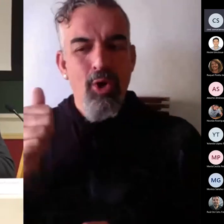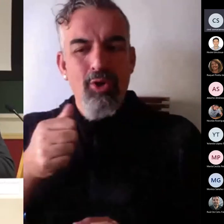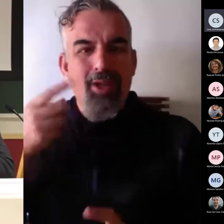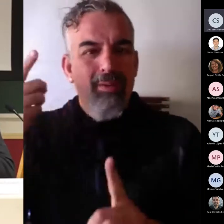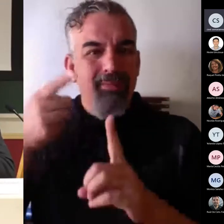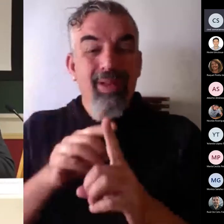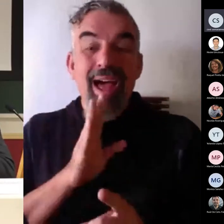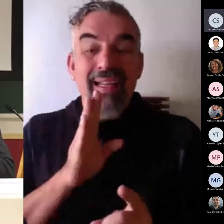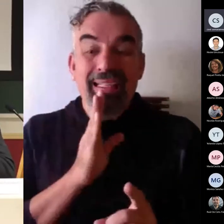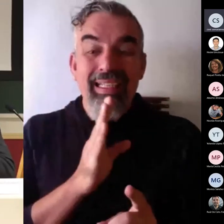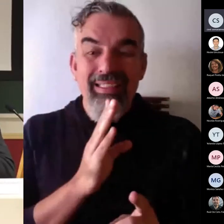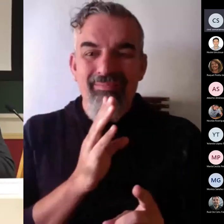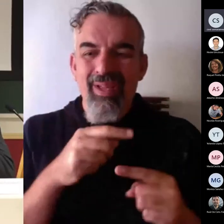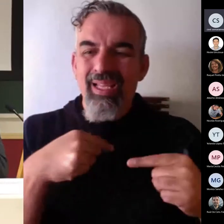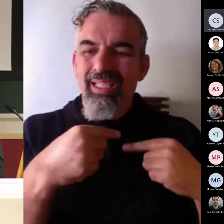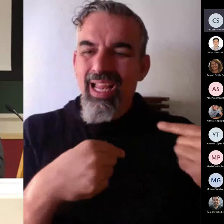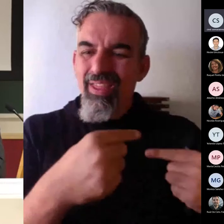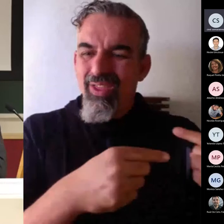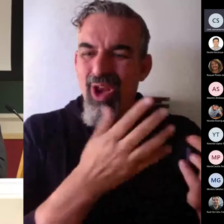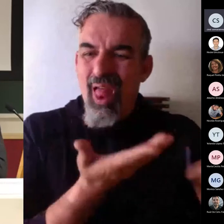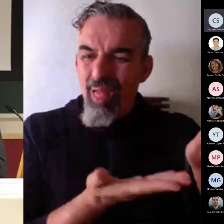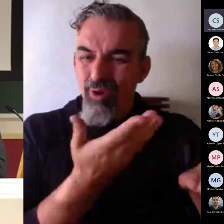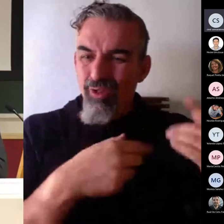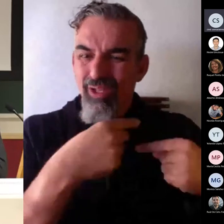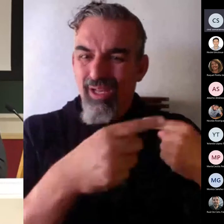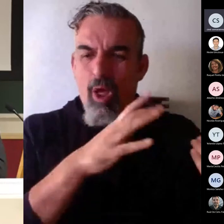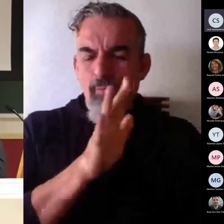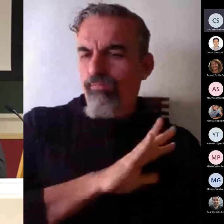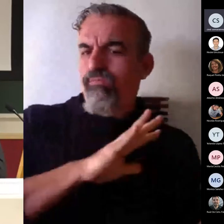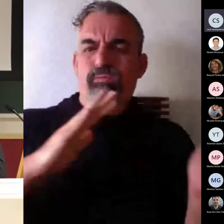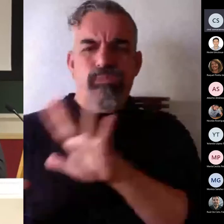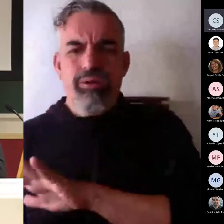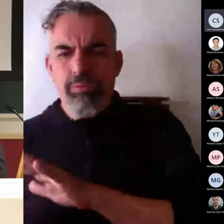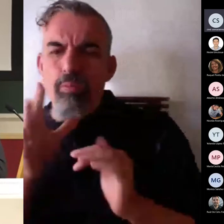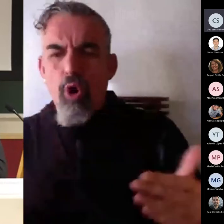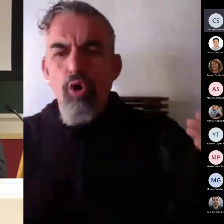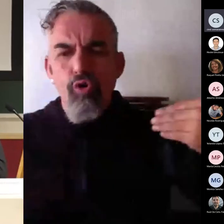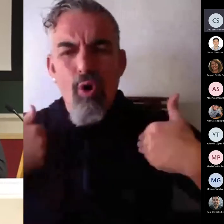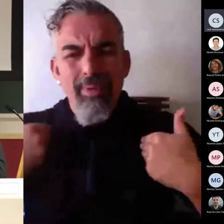a lo que es la evaluación de las competencias.